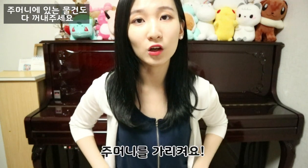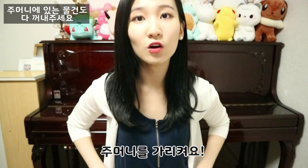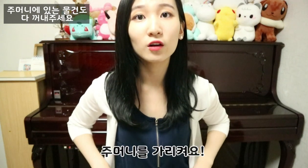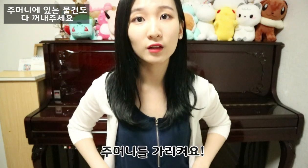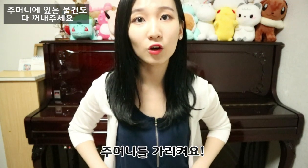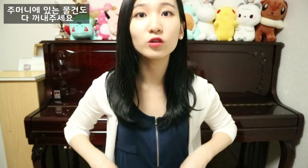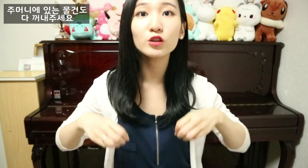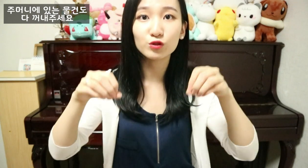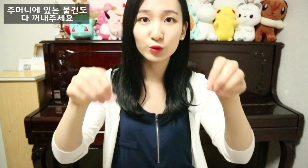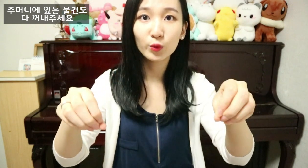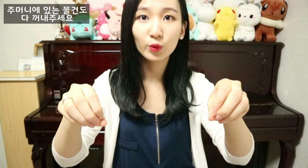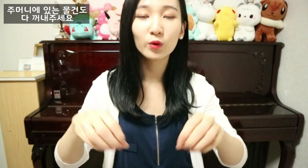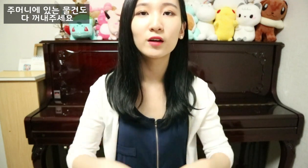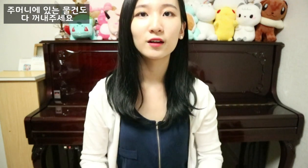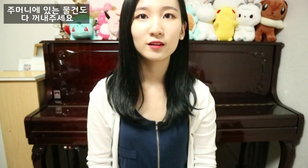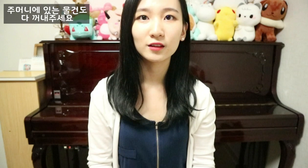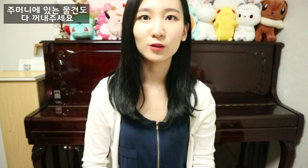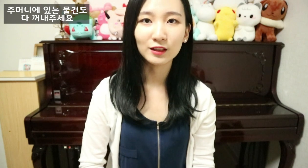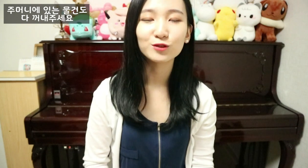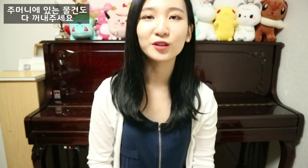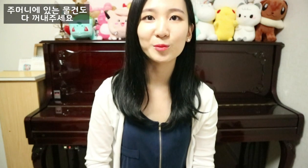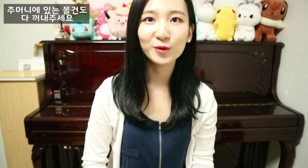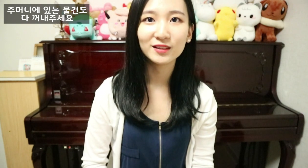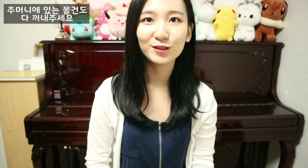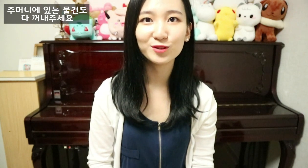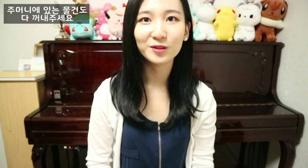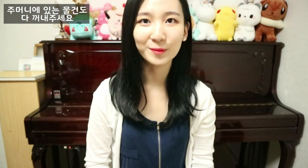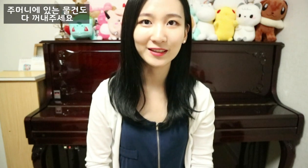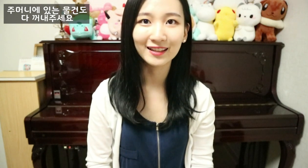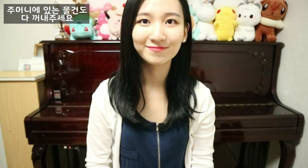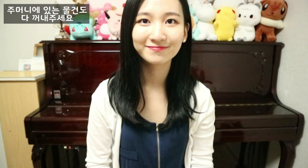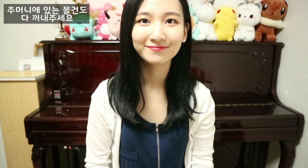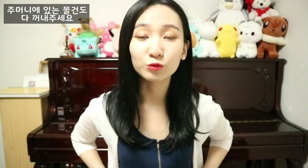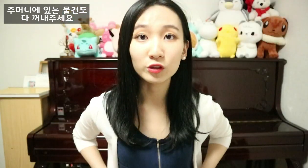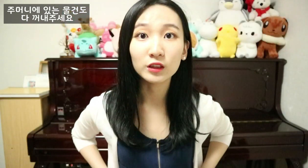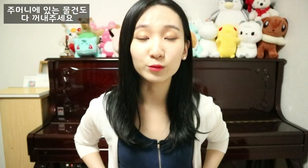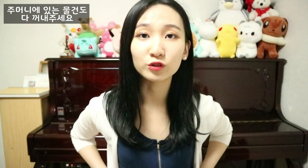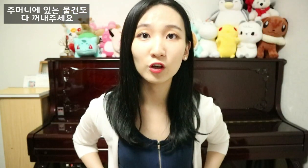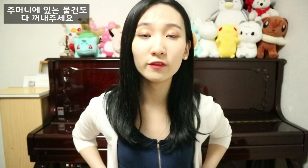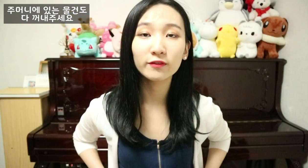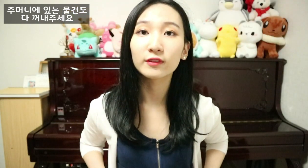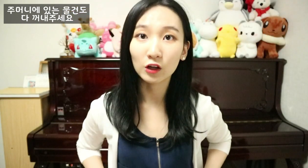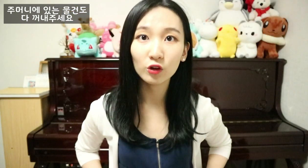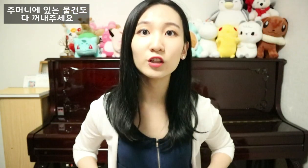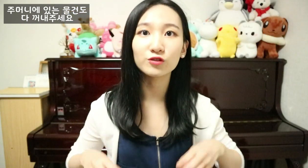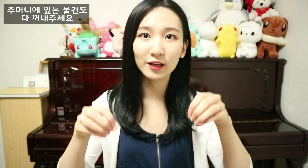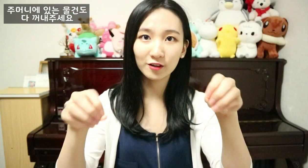거 다 꺼내주시고 이렇게 단순하게 표현을 해주시면 됩니다. 주머니에 물건 다 꺼내주세요.